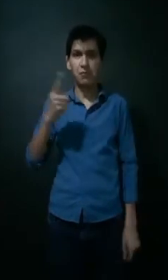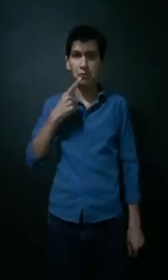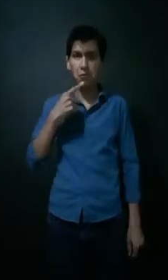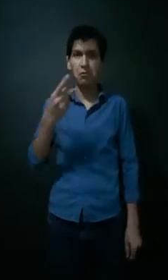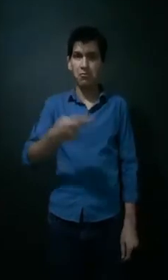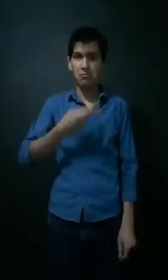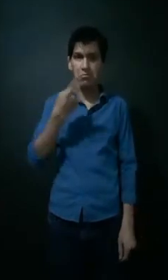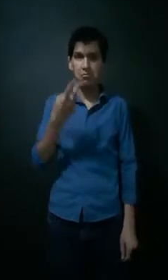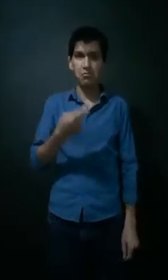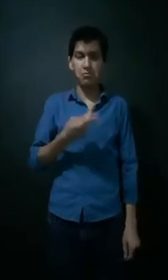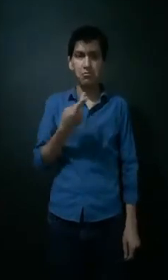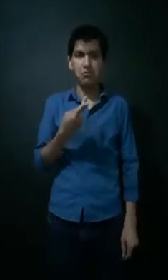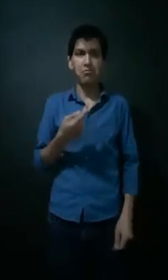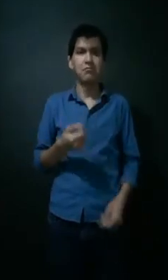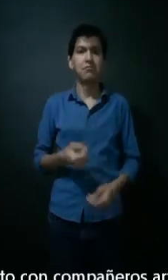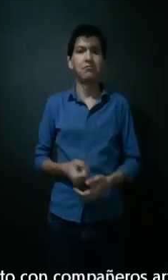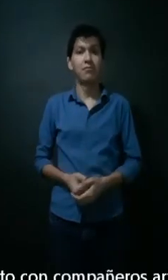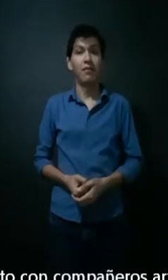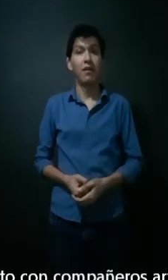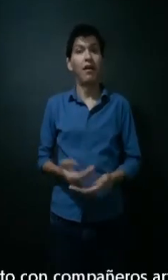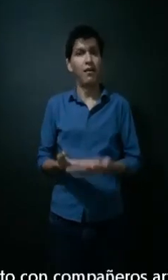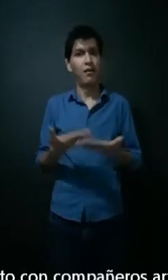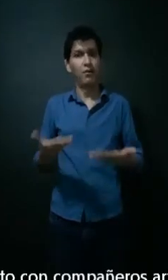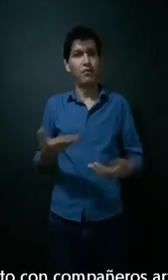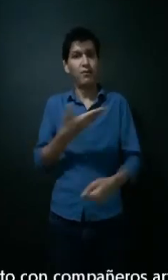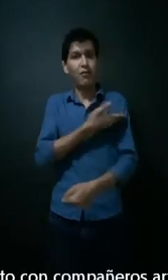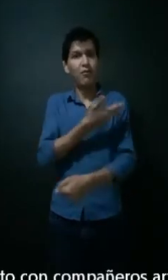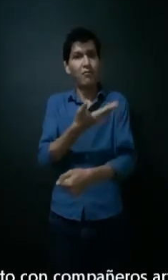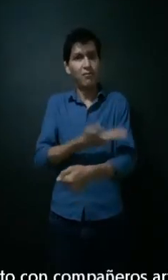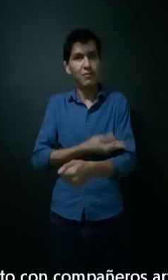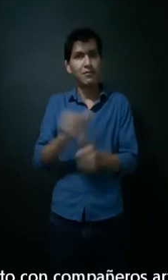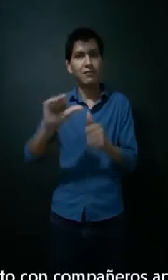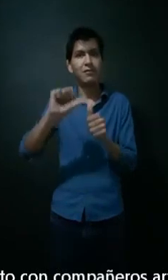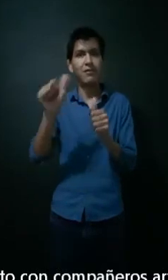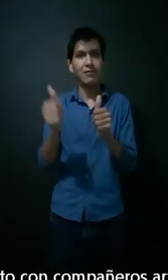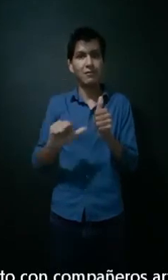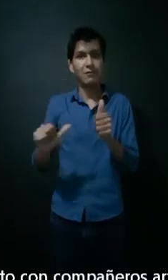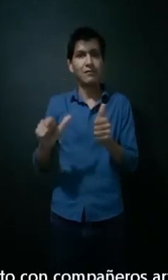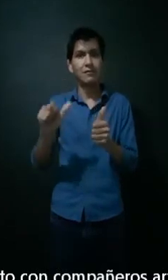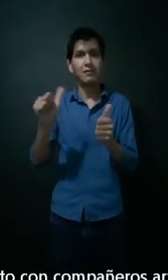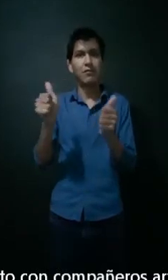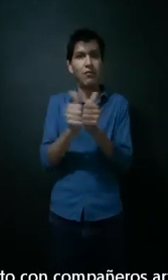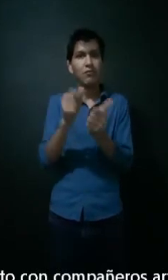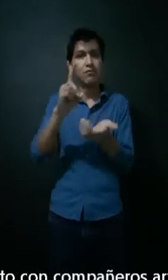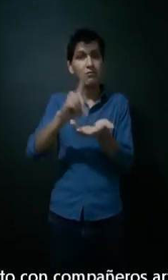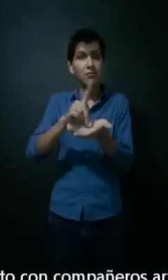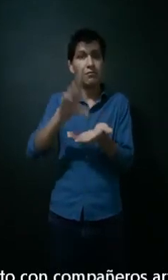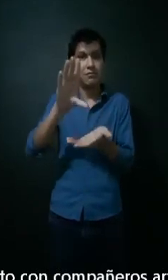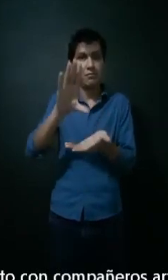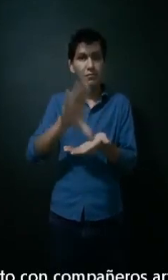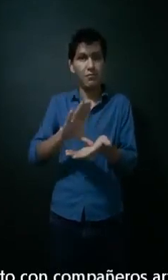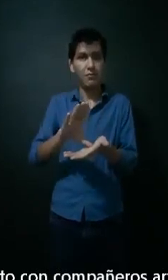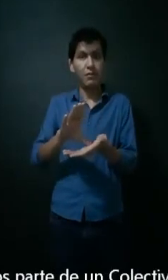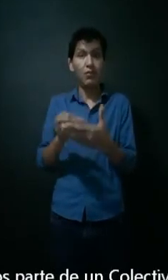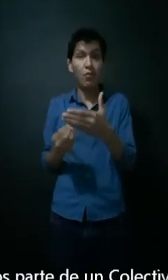Y bueno, ahora junto con compañeros artistas con discapacidad, formamos parte